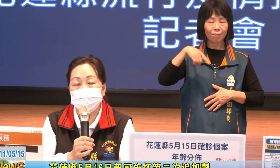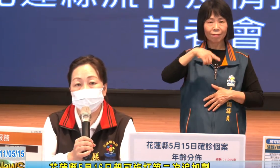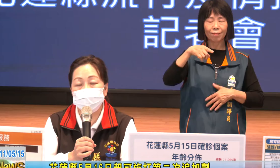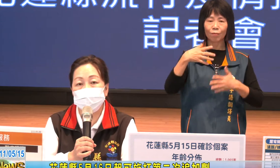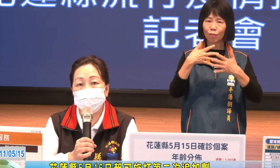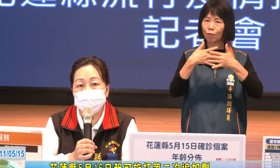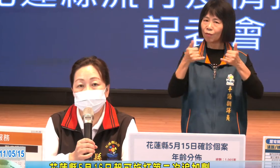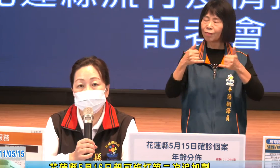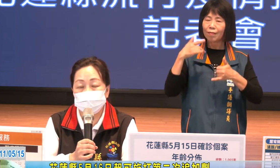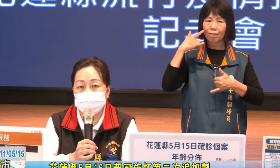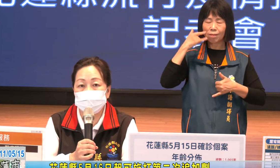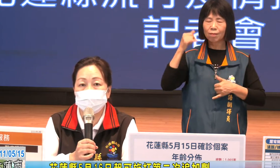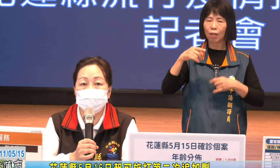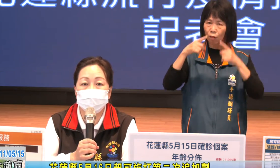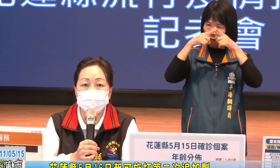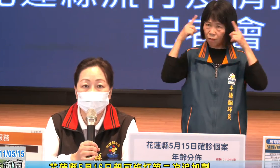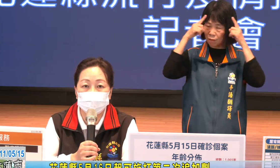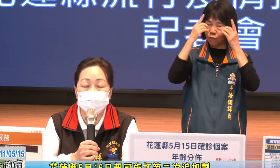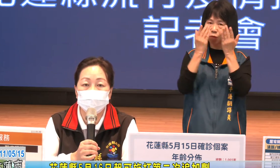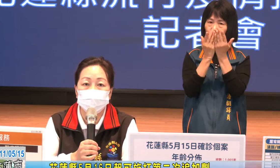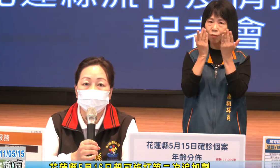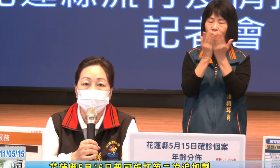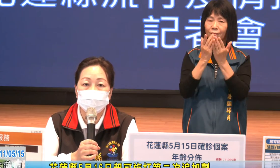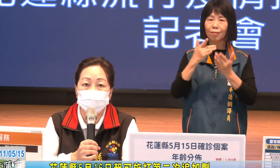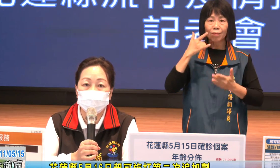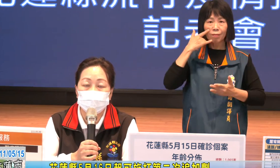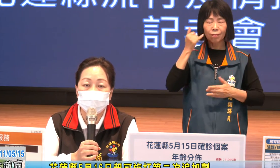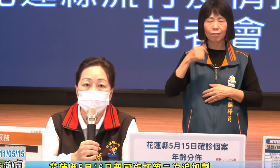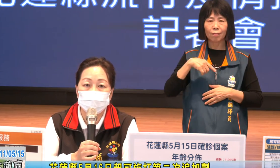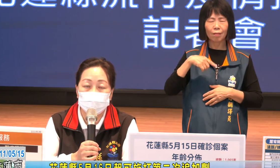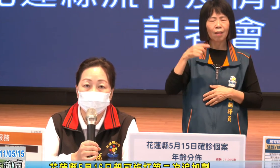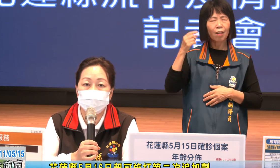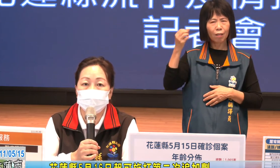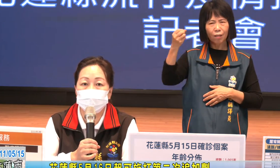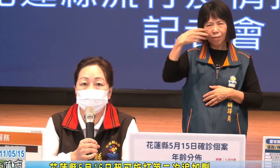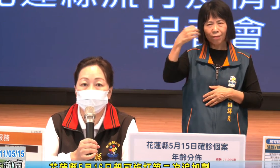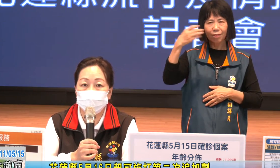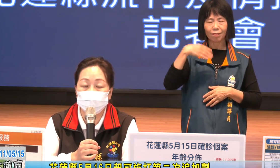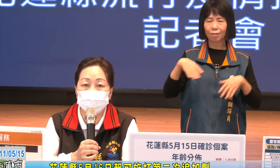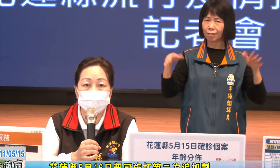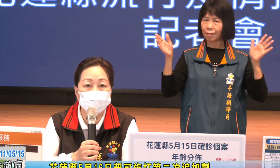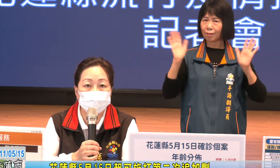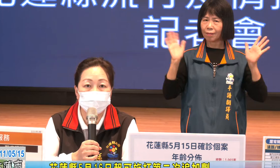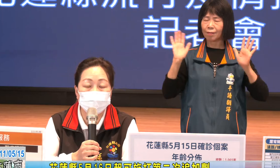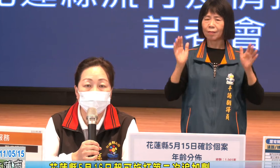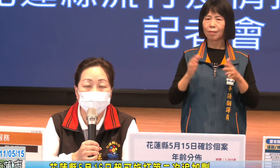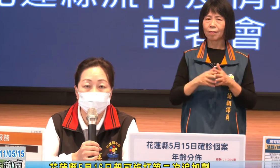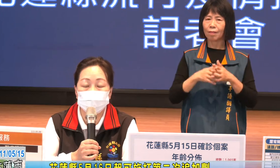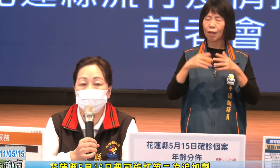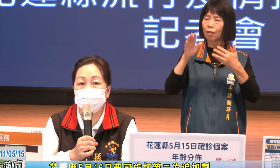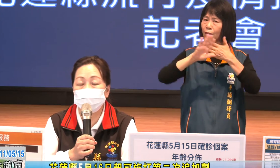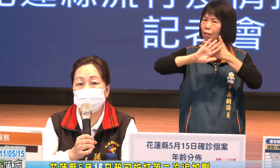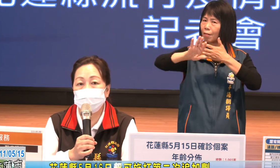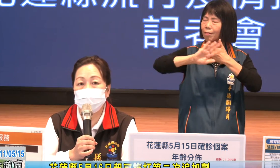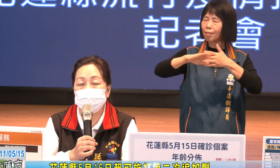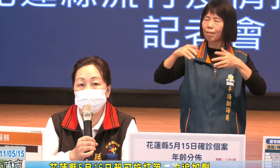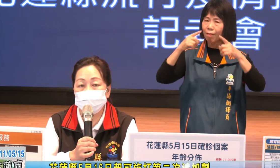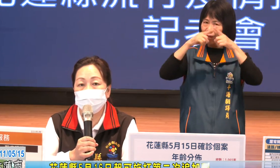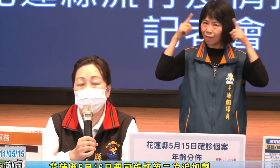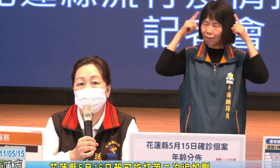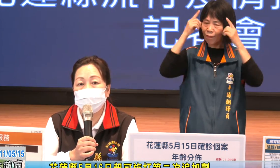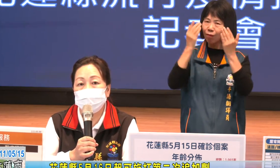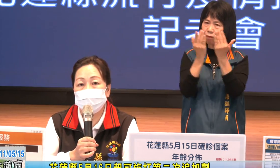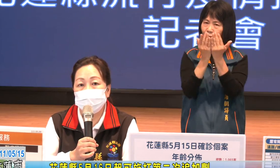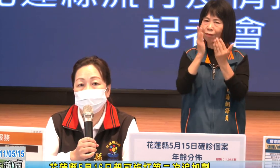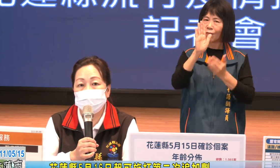這個大專院校的家長一直反映他的這個孩子讀大專院校在外地讀大專院